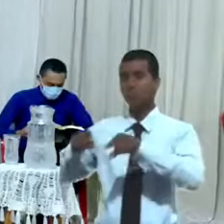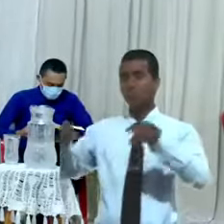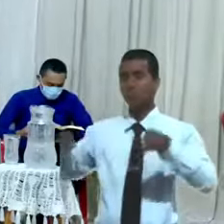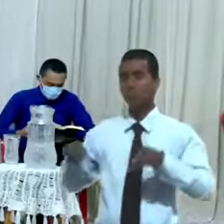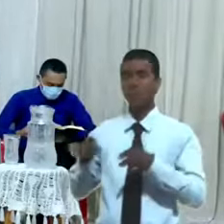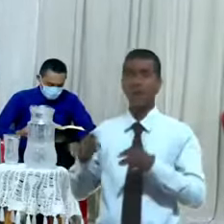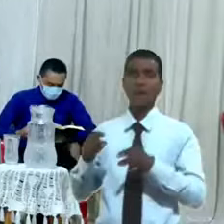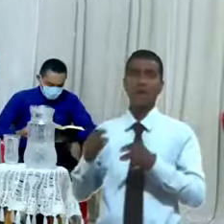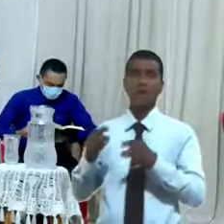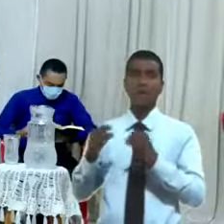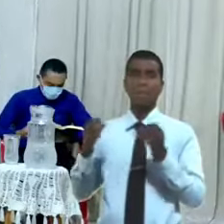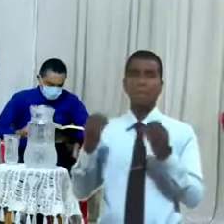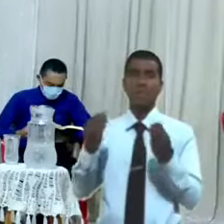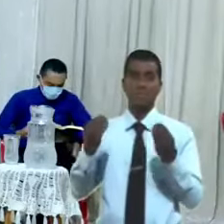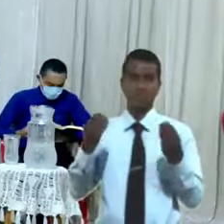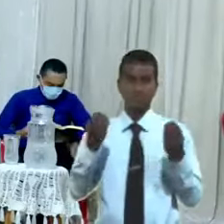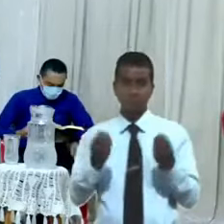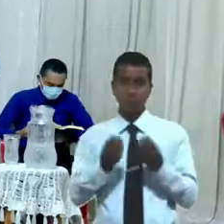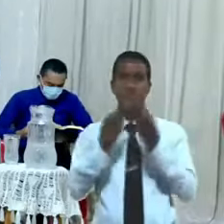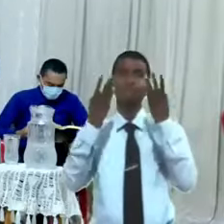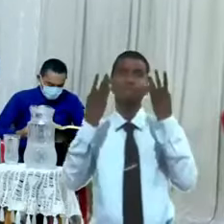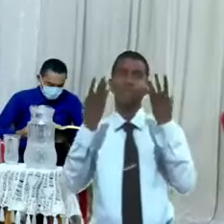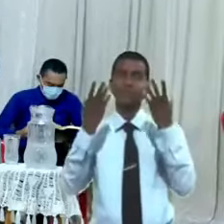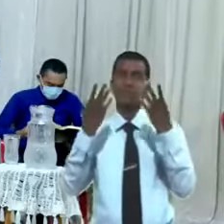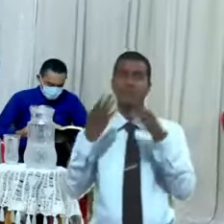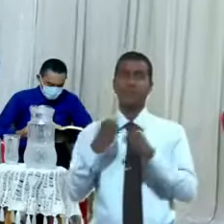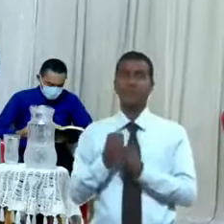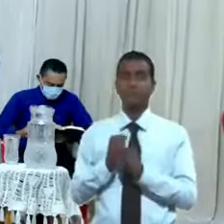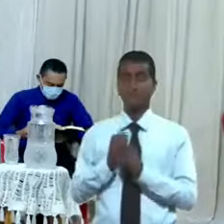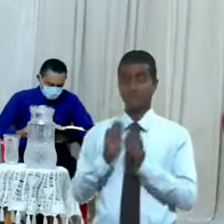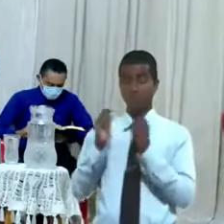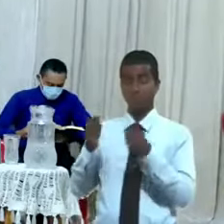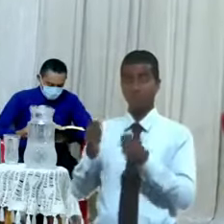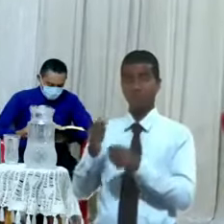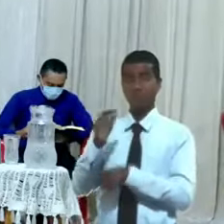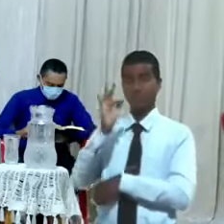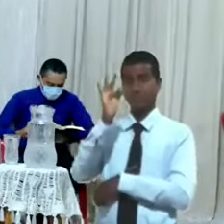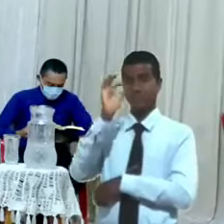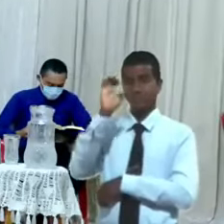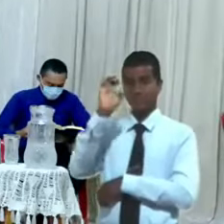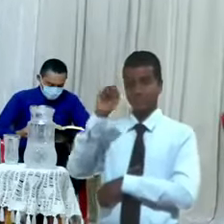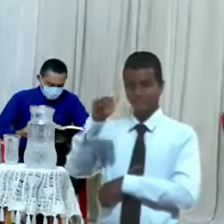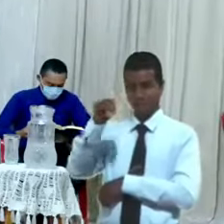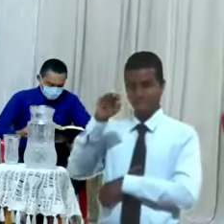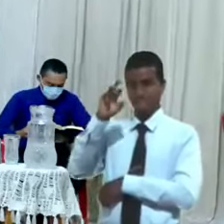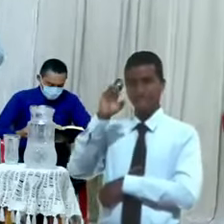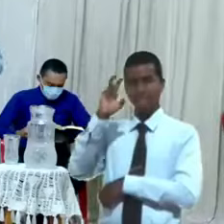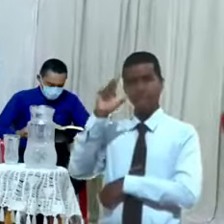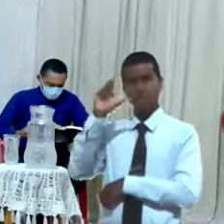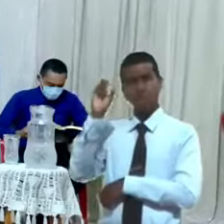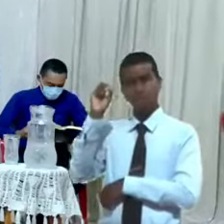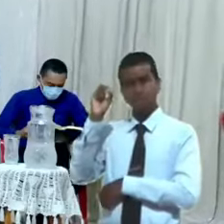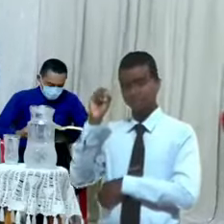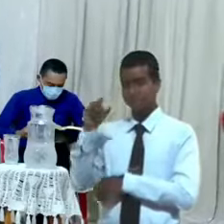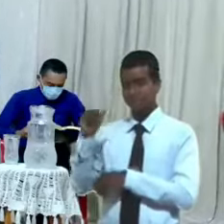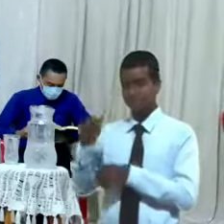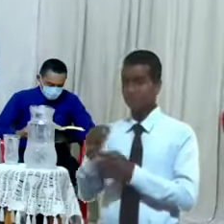templo. Y luego que hubo terminado el templo, reunió al pueblo.